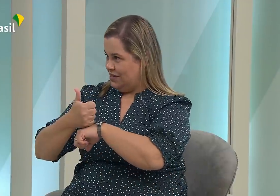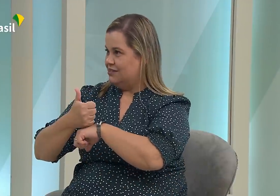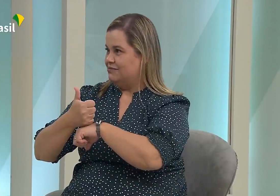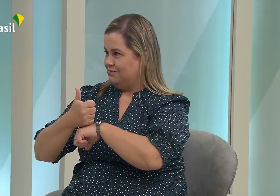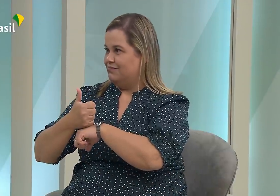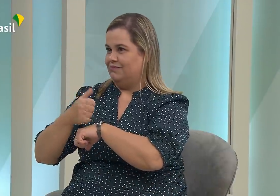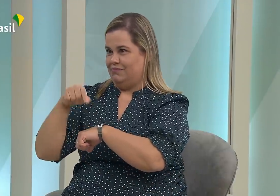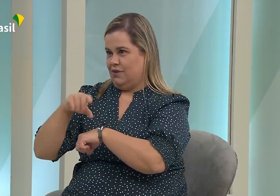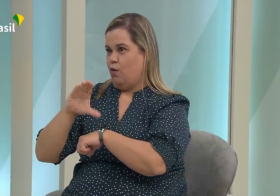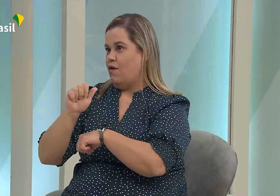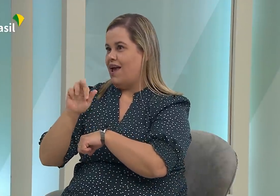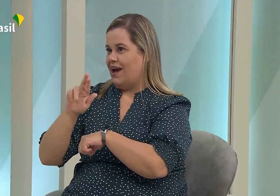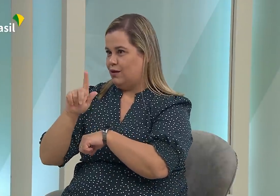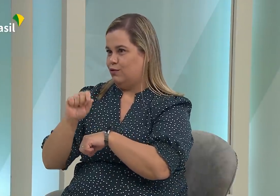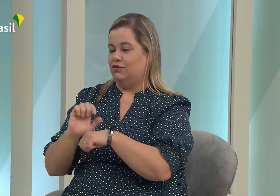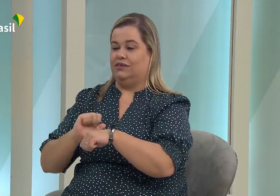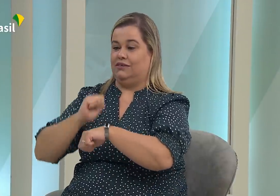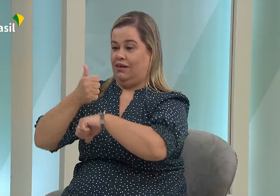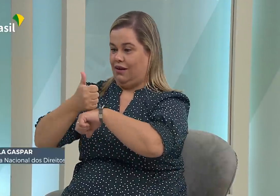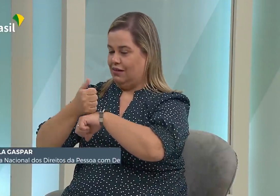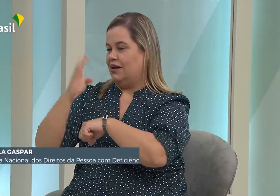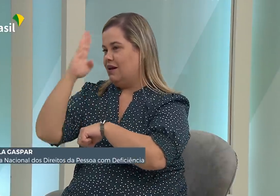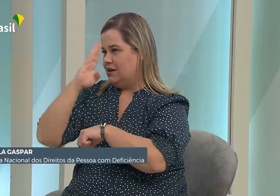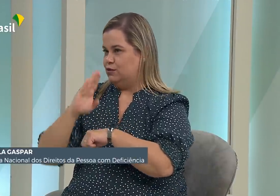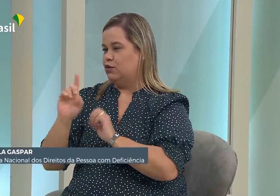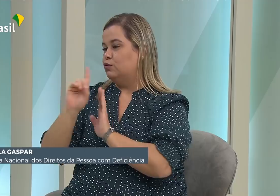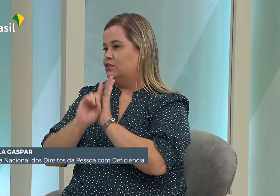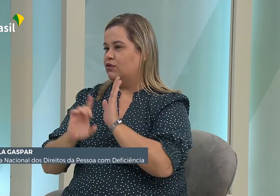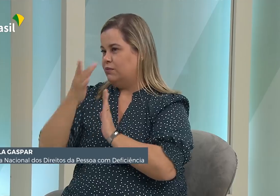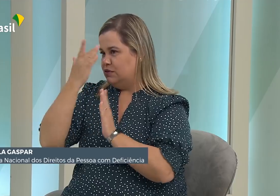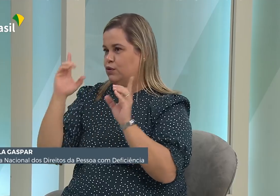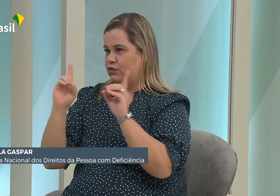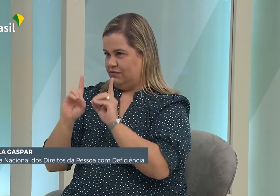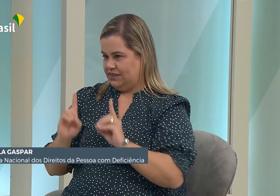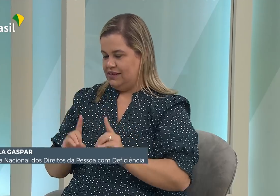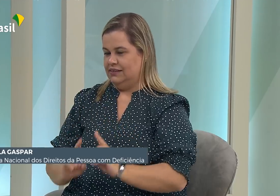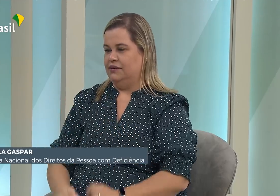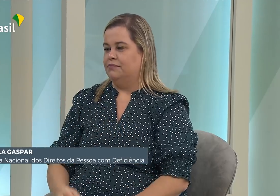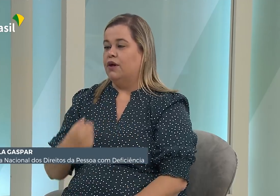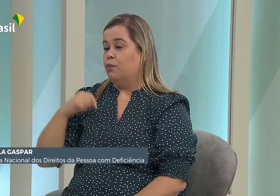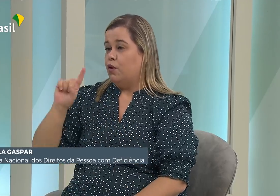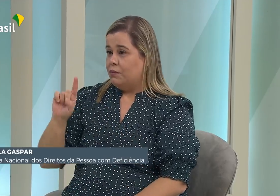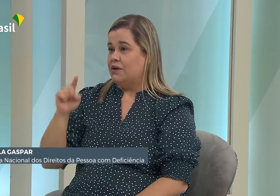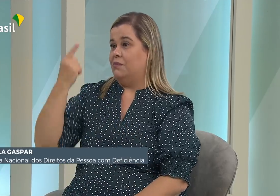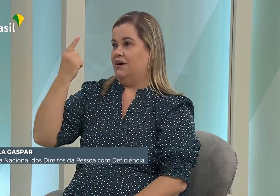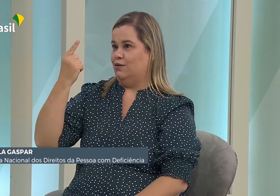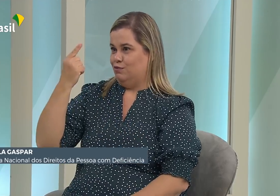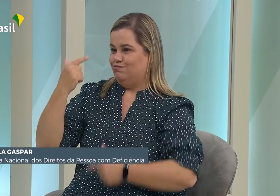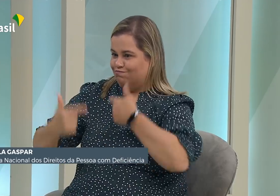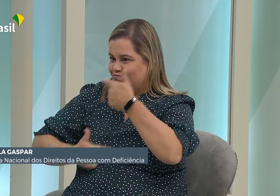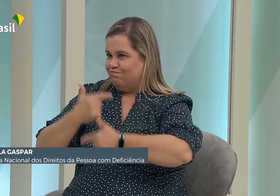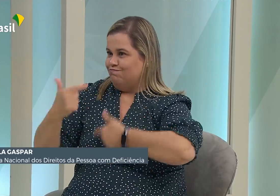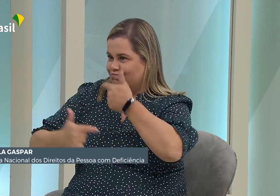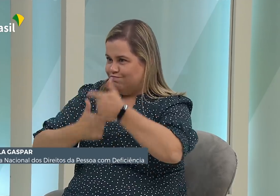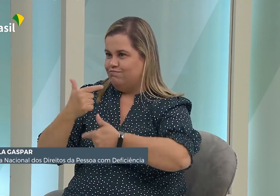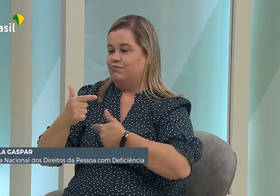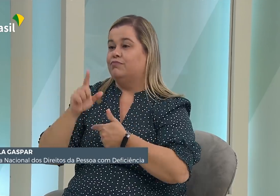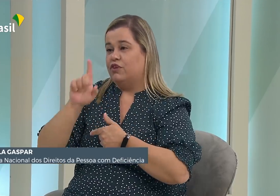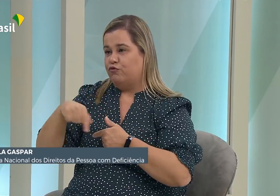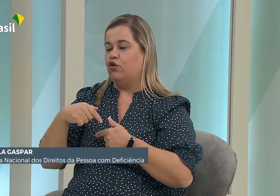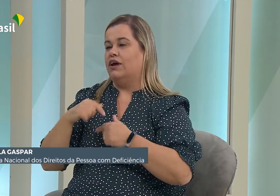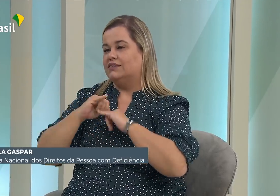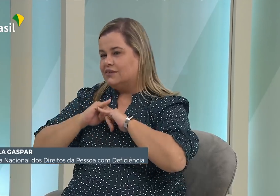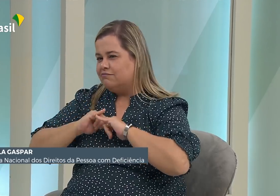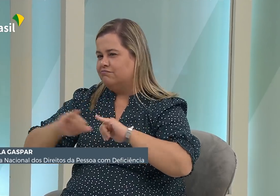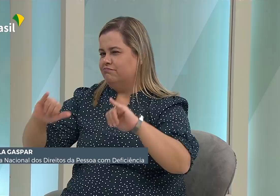Bom, desde que eu entrei aqui, que eu assumi o cargo na Secretaria Nacional dos Direitos da Pessoa com Deficiência, o meu